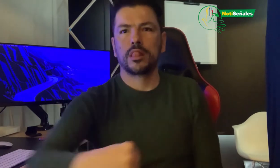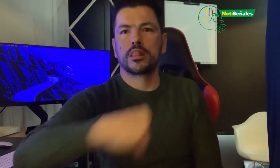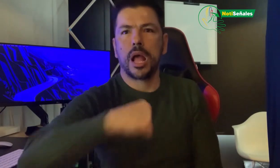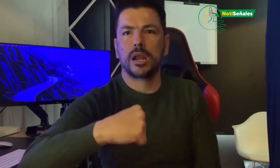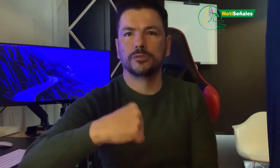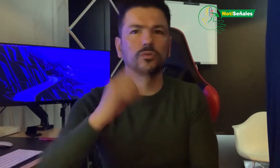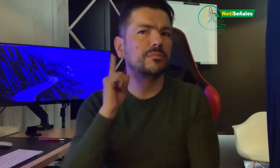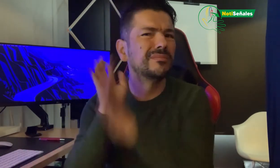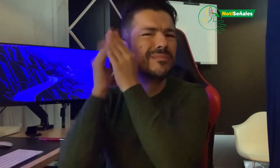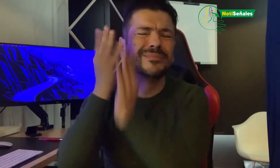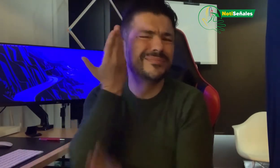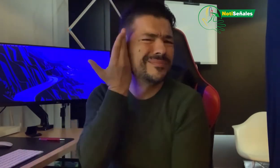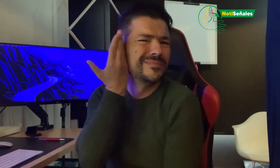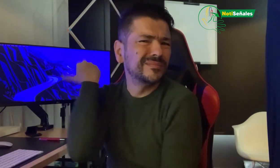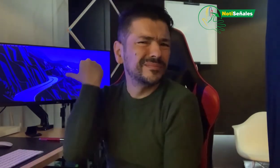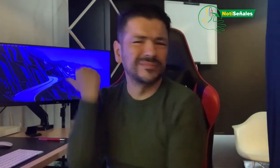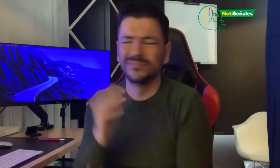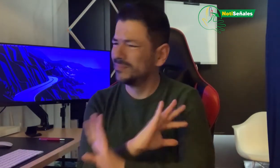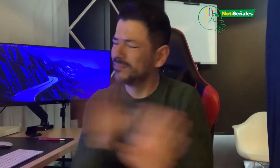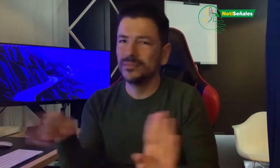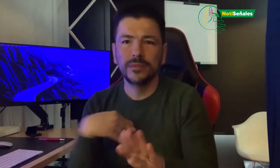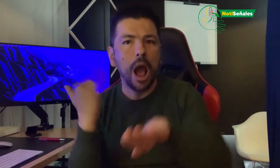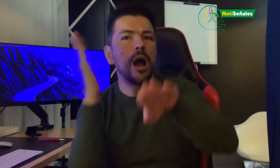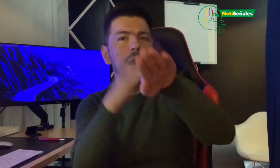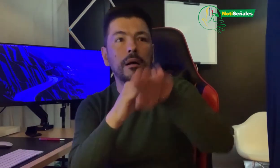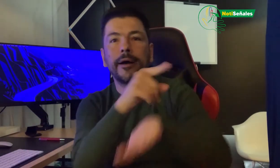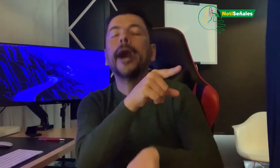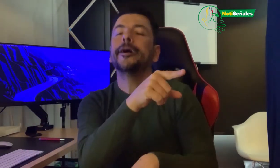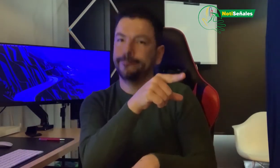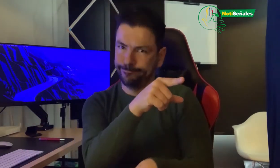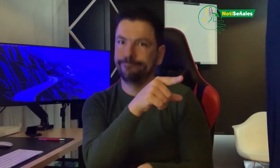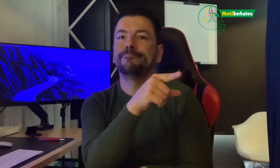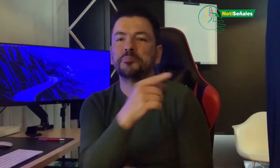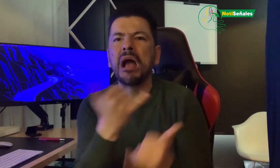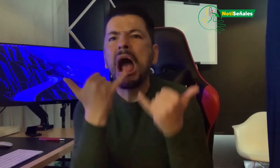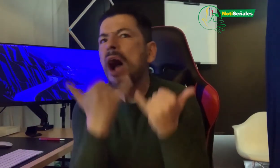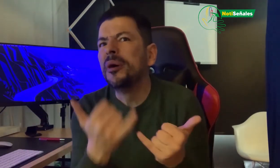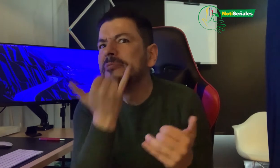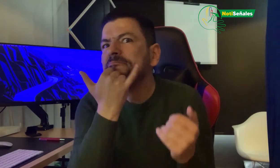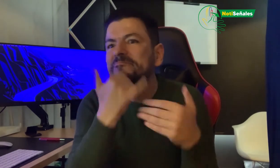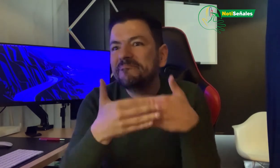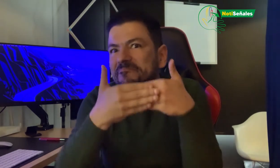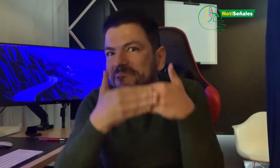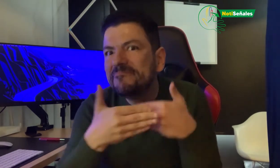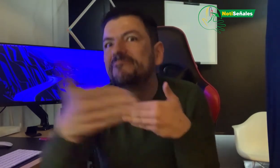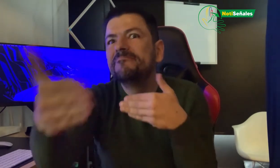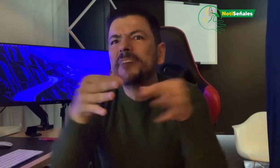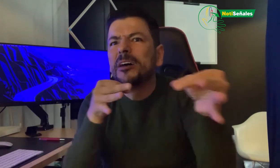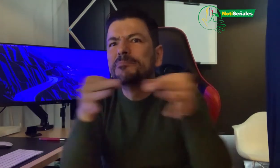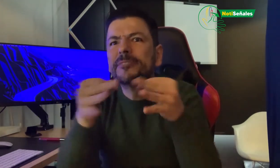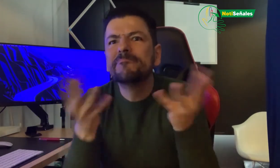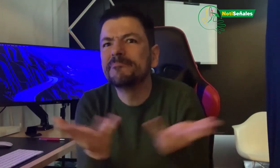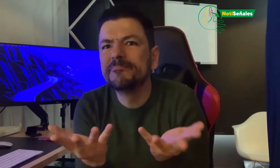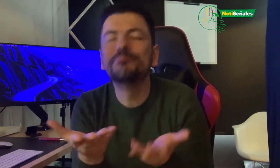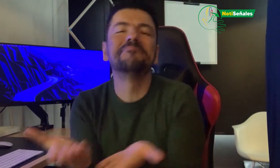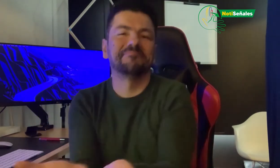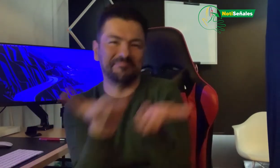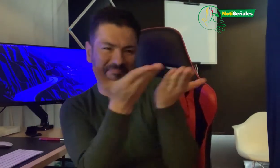y pues ya hicimos esos requerimientos. Entonces más adelante esta explicación la hará Sandra de un contexto